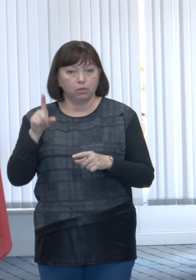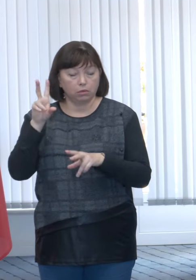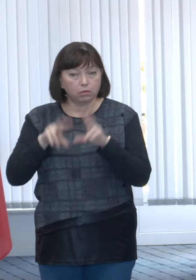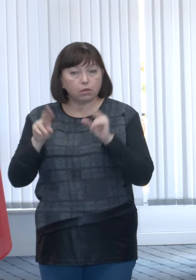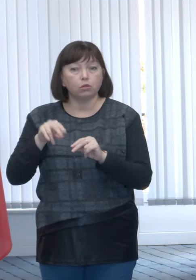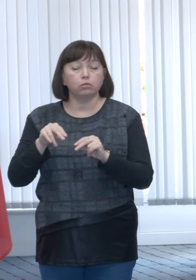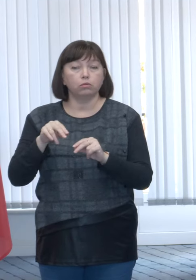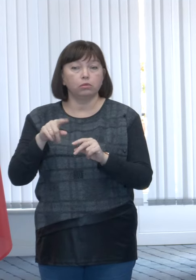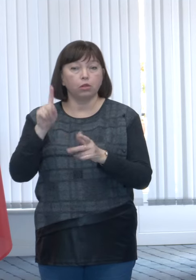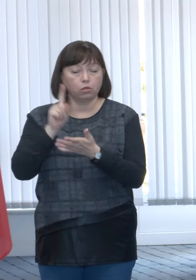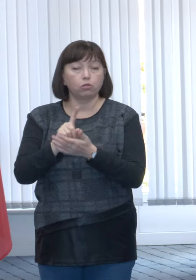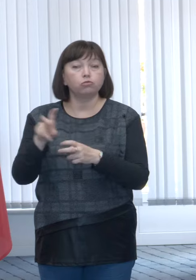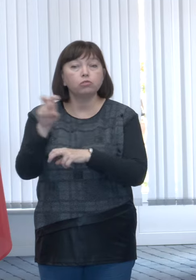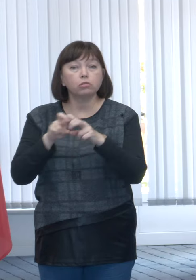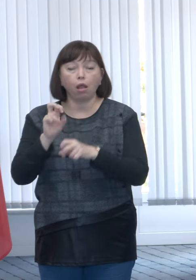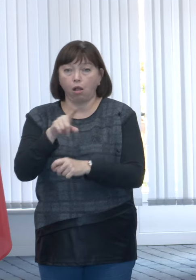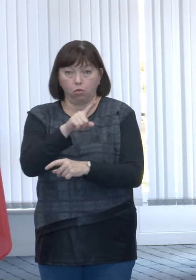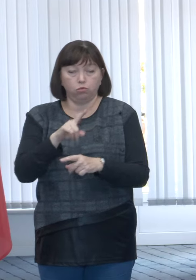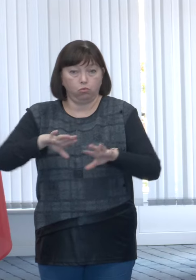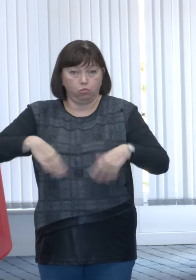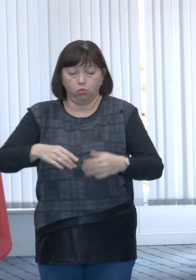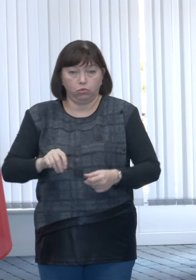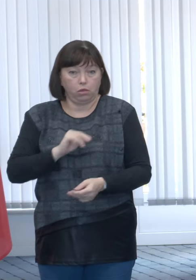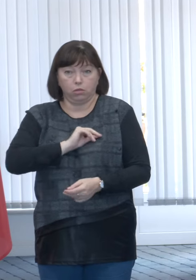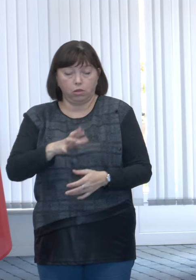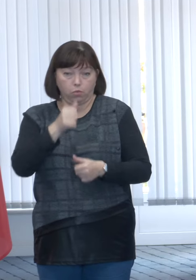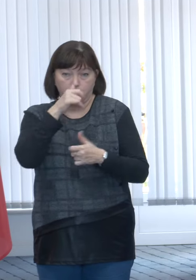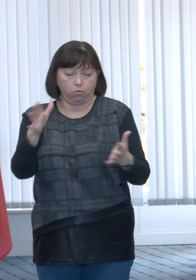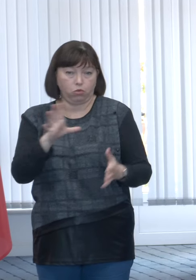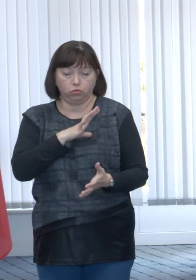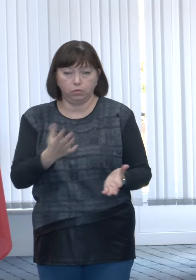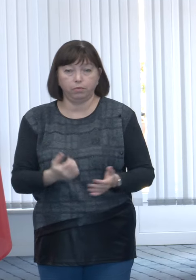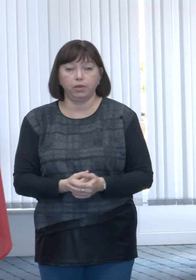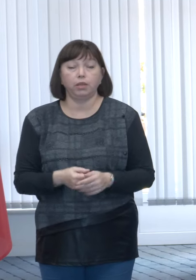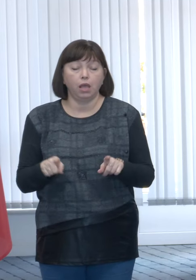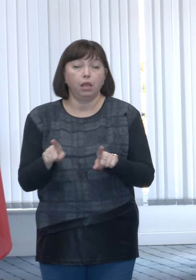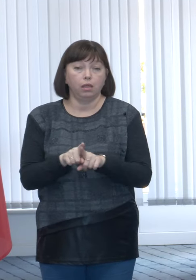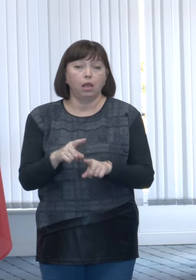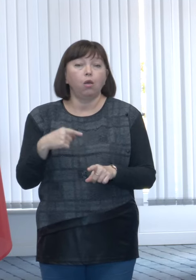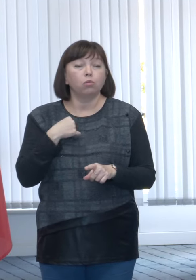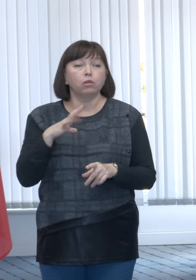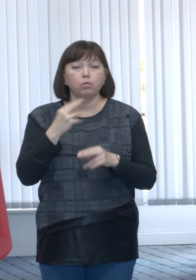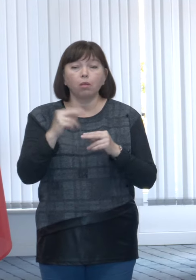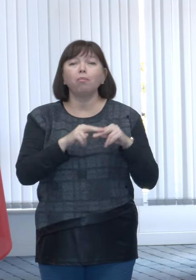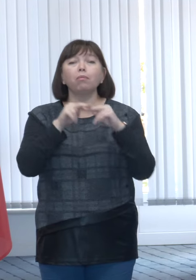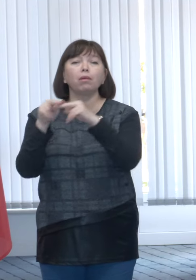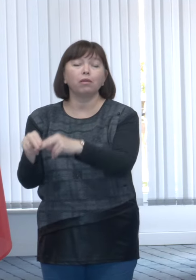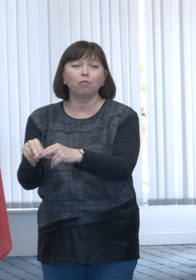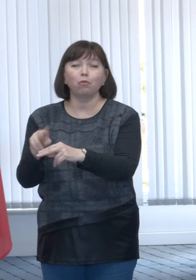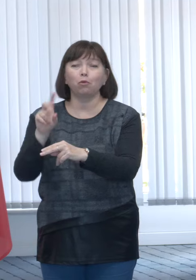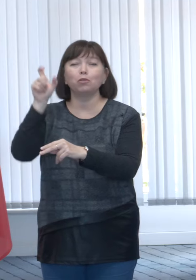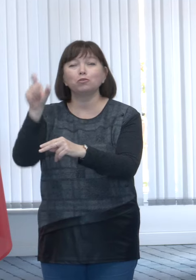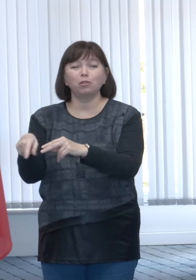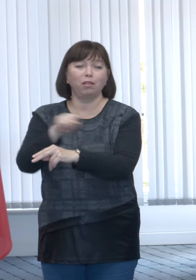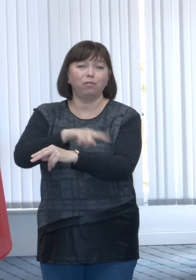sursele oficiale. Asta este răspunsul. Acum, că a făcut un transfer la